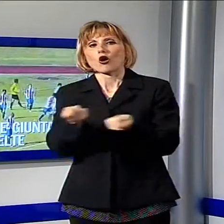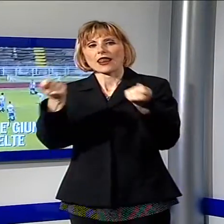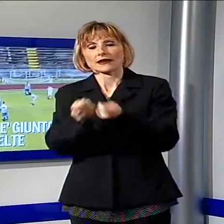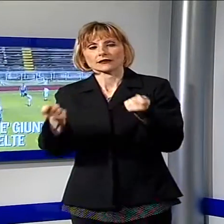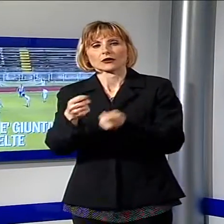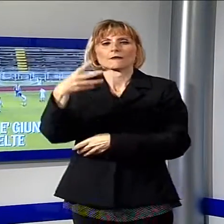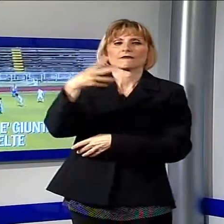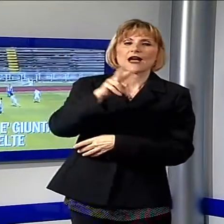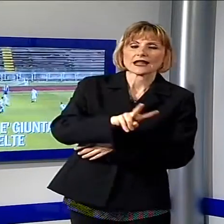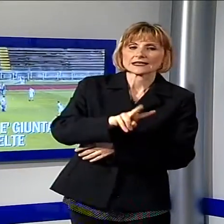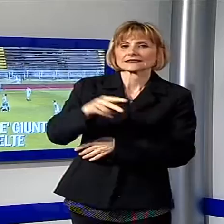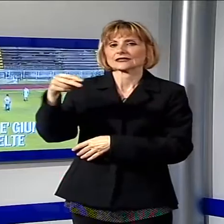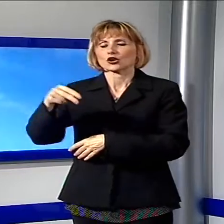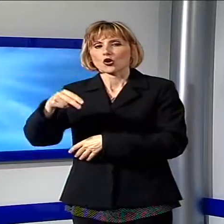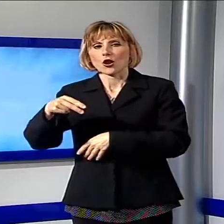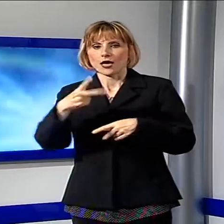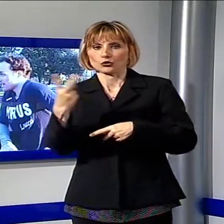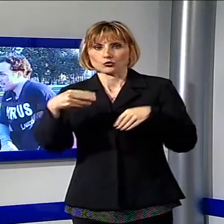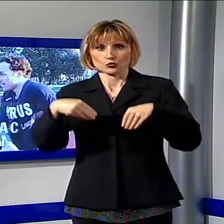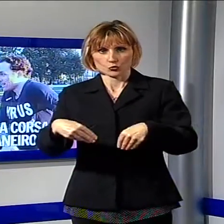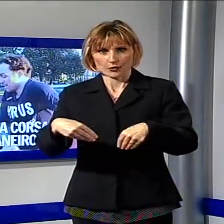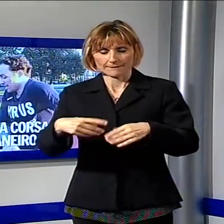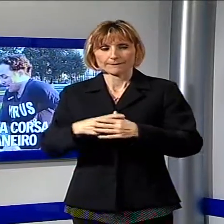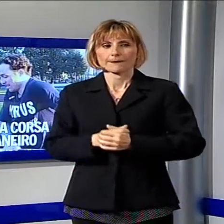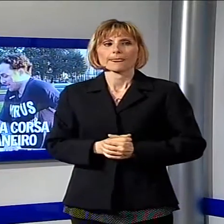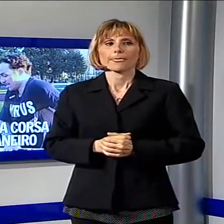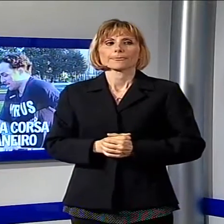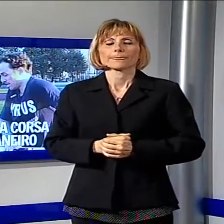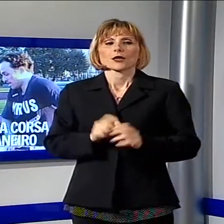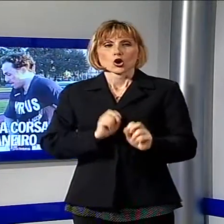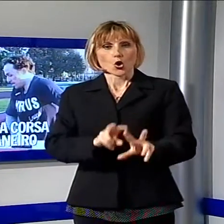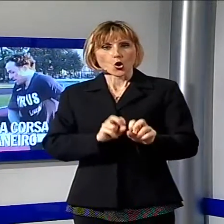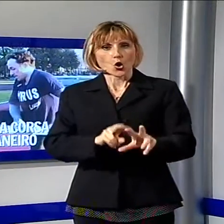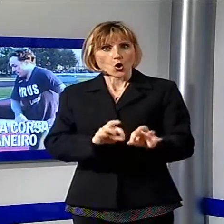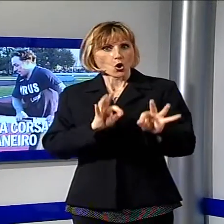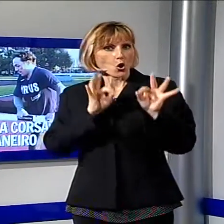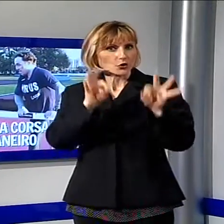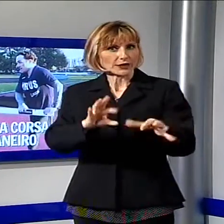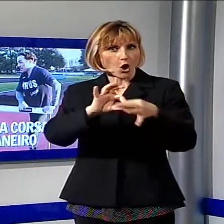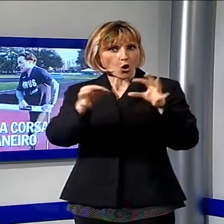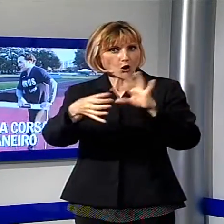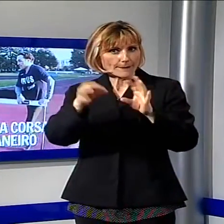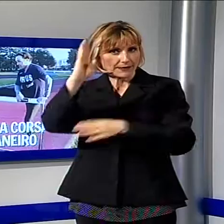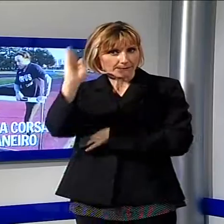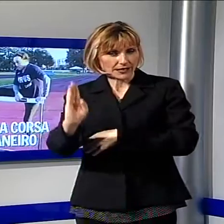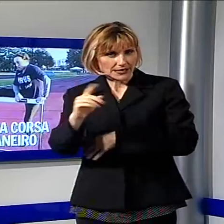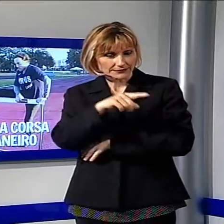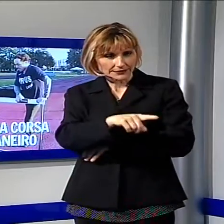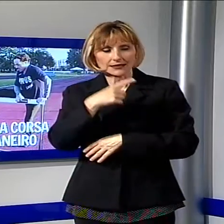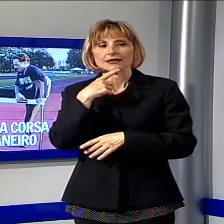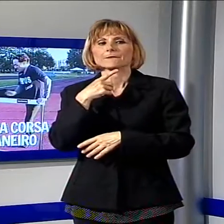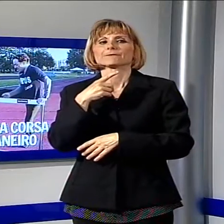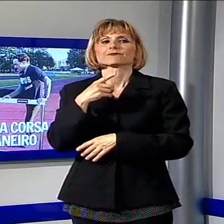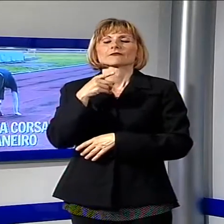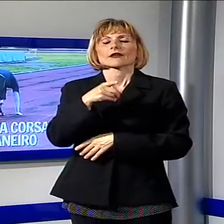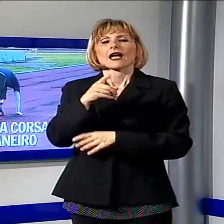Nicolai in pole position. Una fantastica corsa verso Rio de Janeiro, Andrea Lanfri sta davvero bruciando